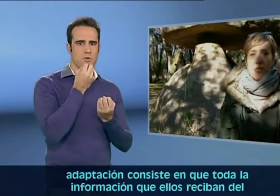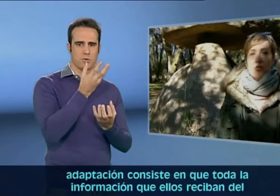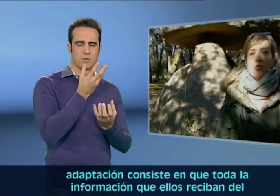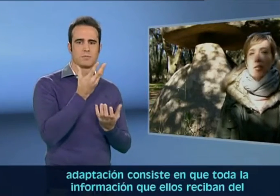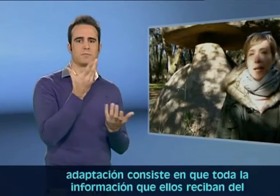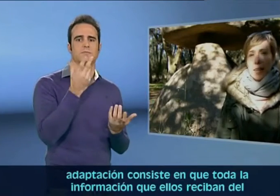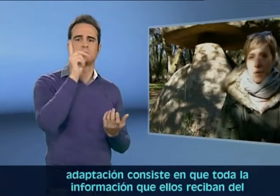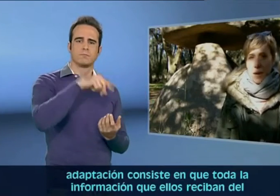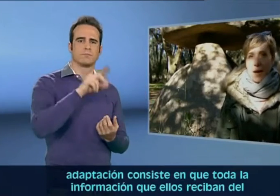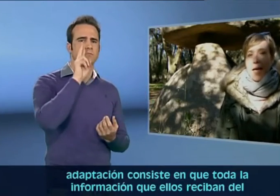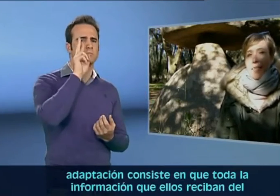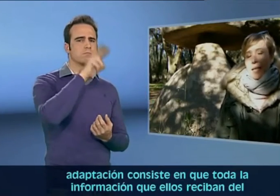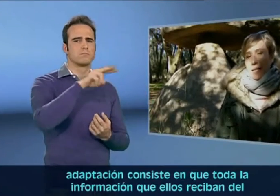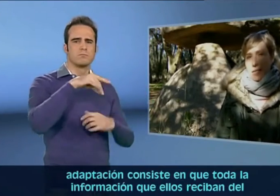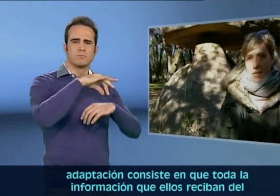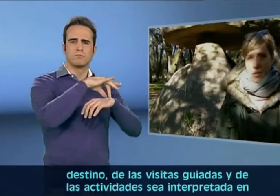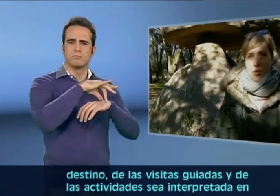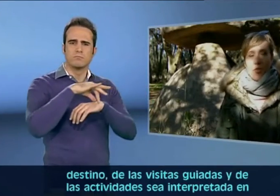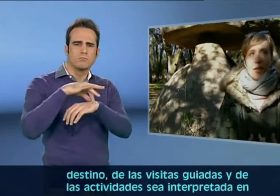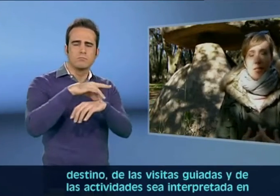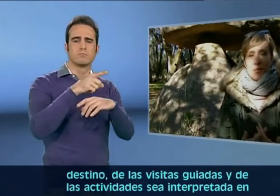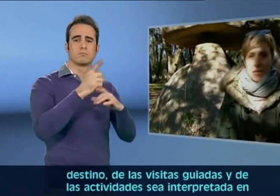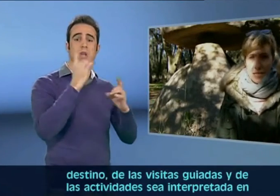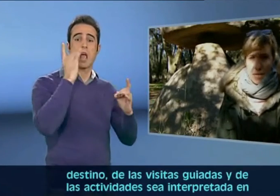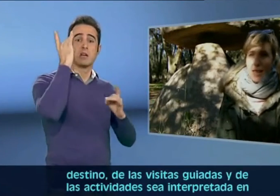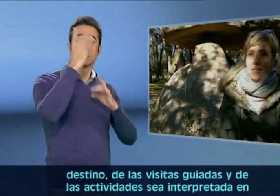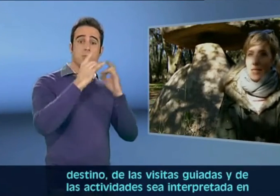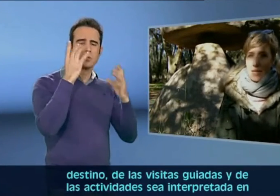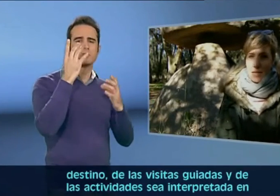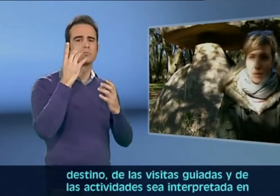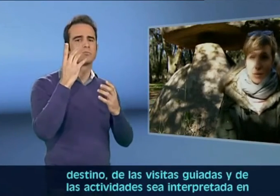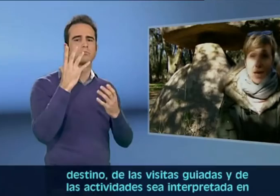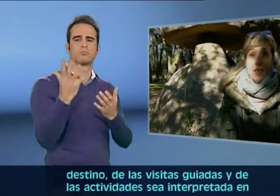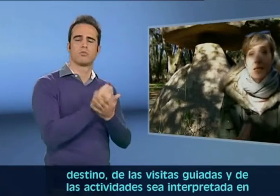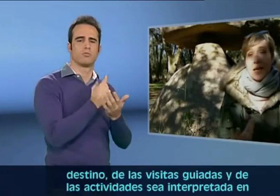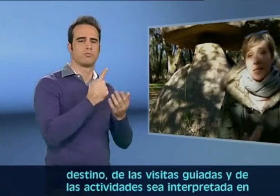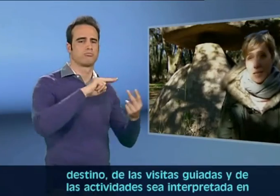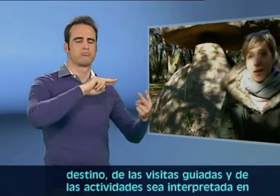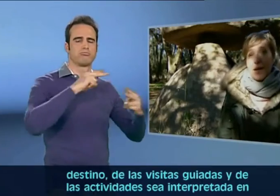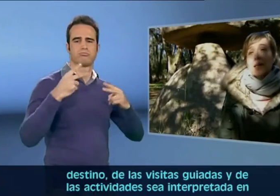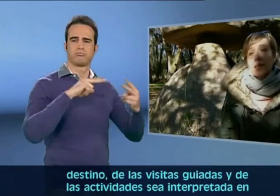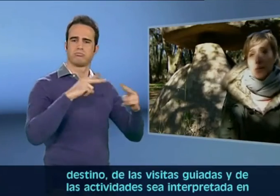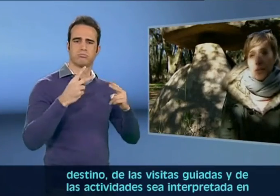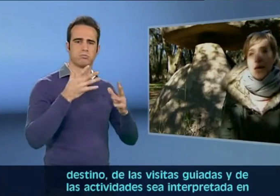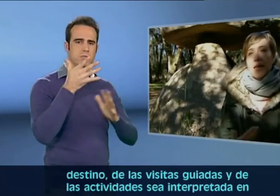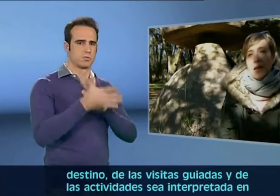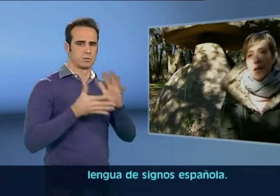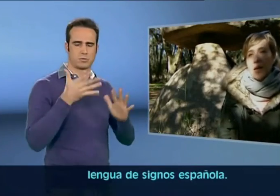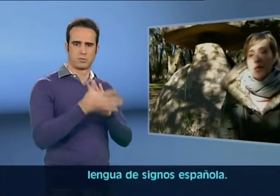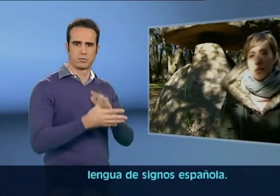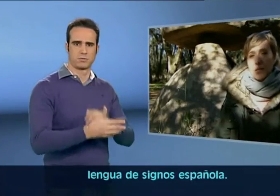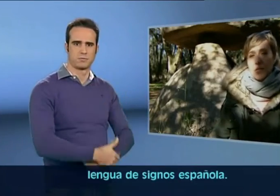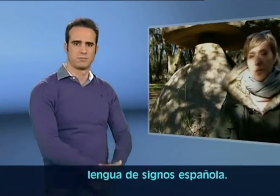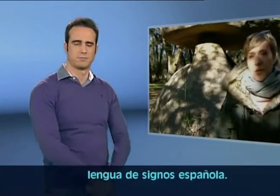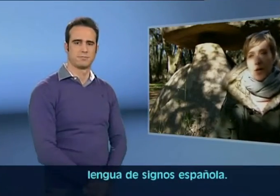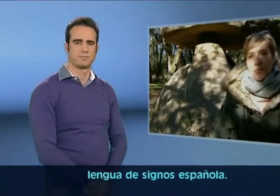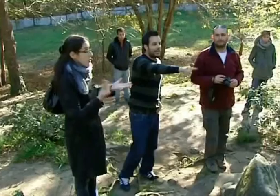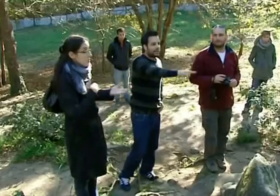ellos reciban del destino de las visitas guiadas y de las actividades sea interpretada en lengua de signos española. La entrada,